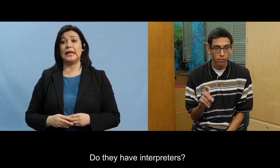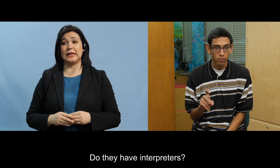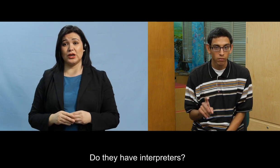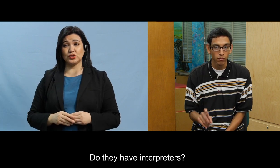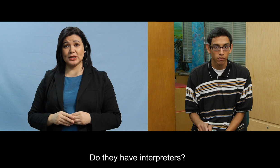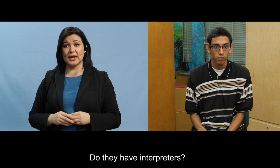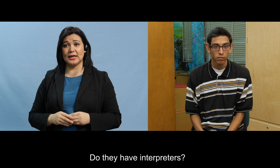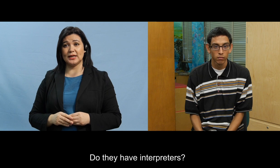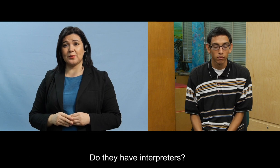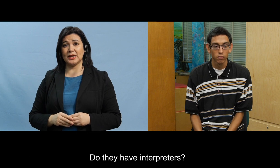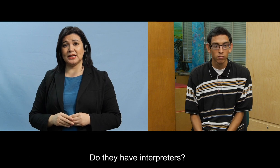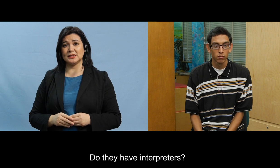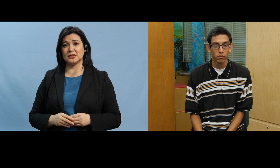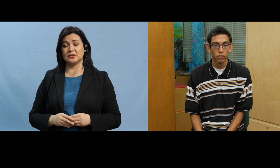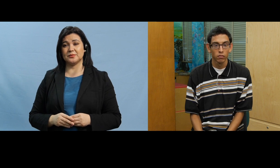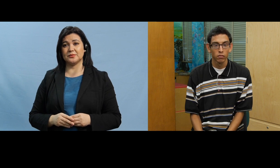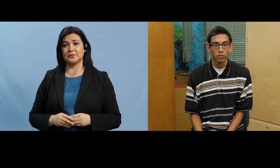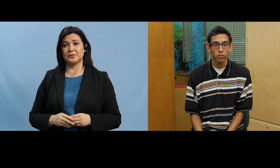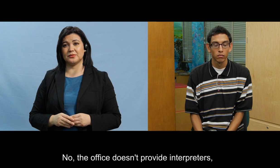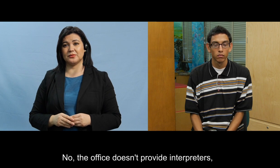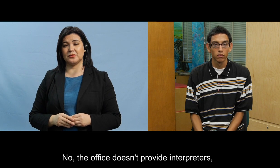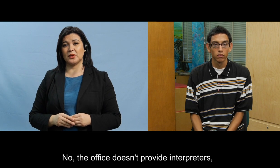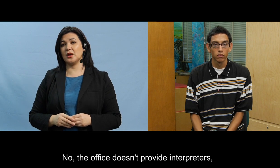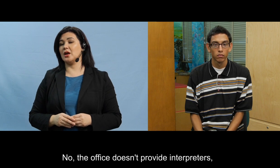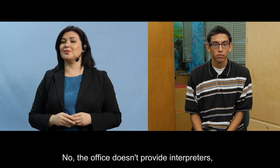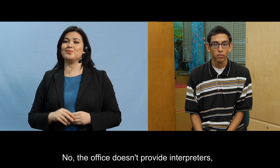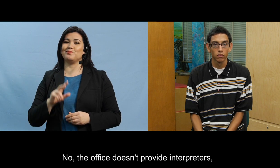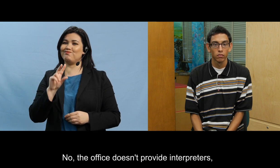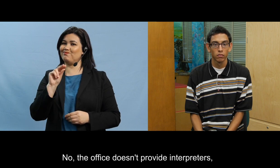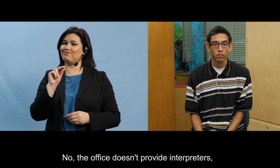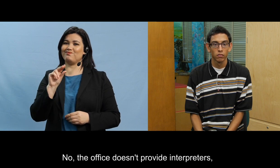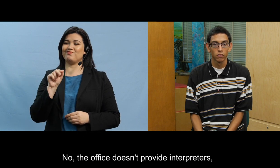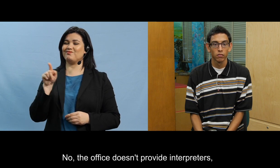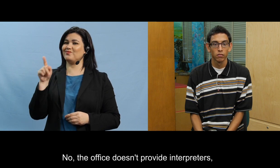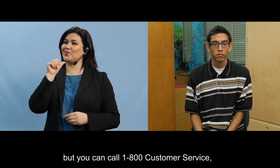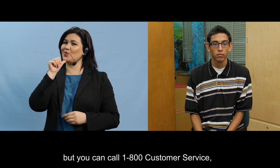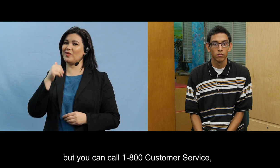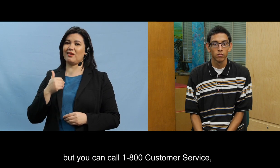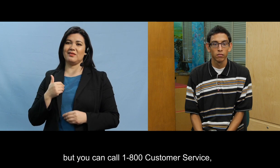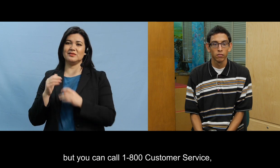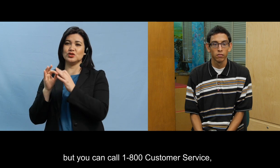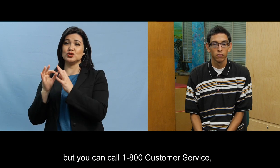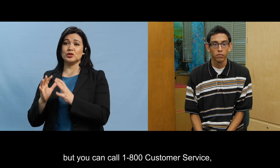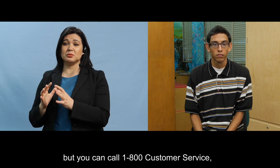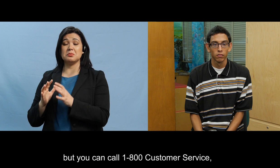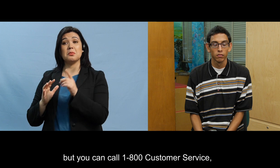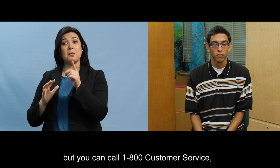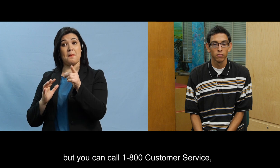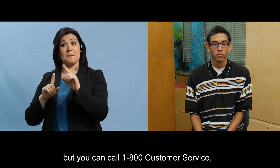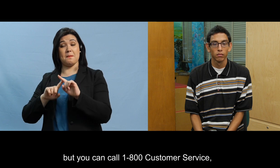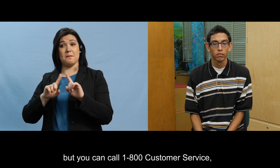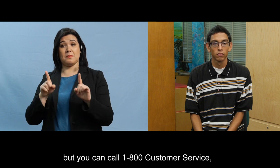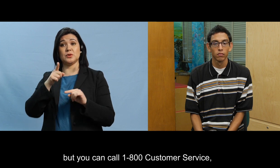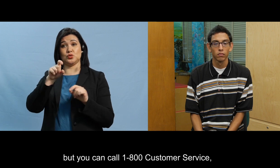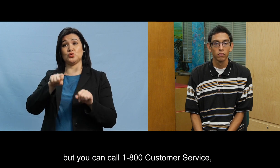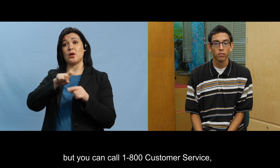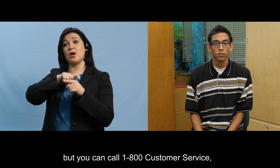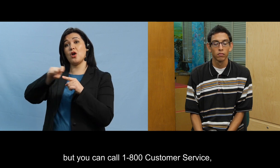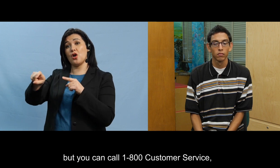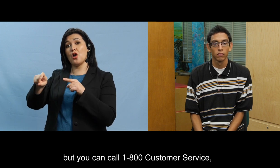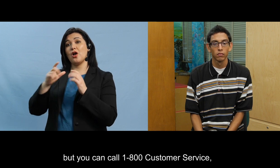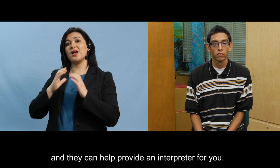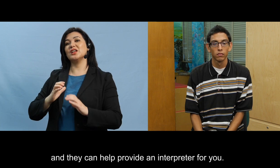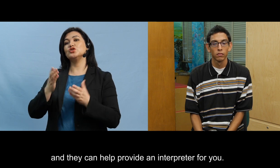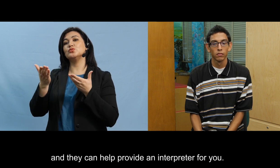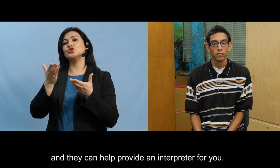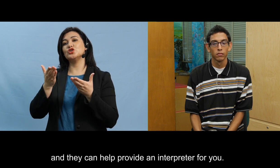y ellos tienen intérpretes no la oficina no provee un intérprete pero tú puedes llamar al 1-800 customer